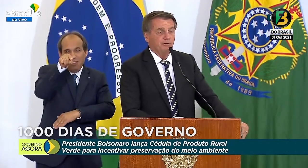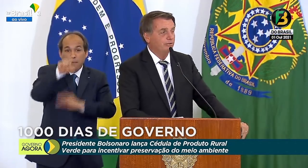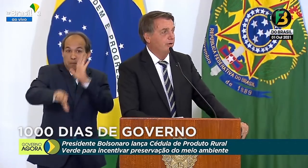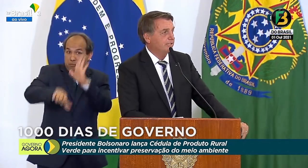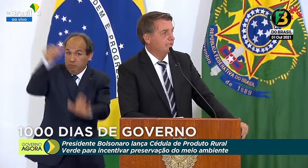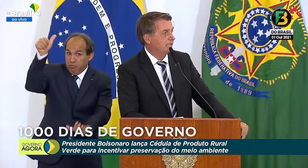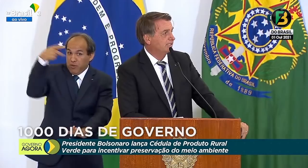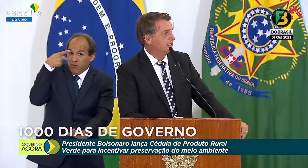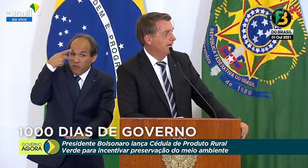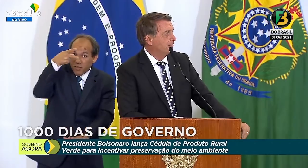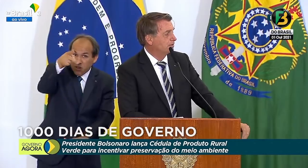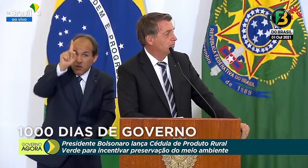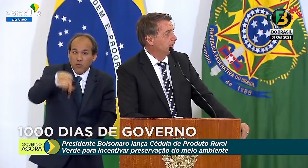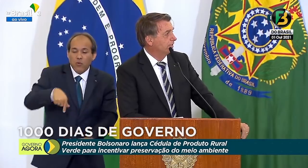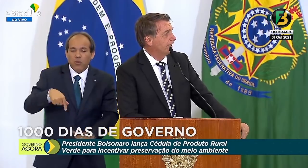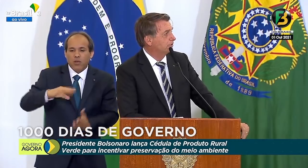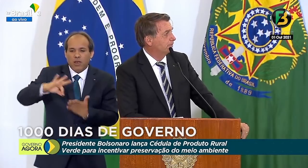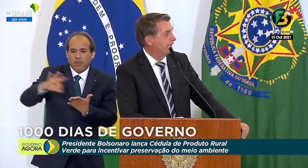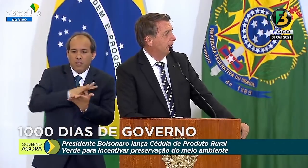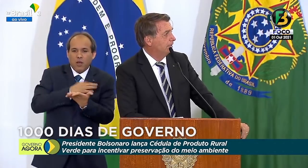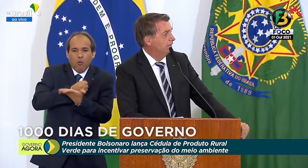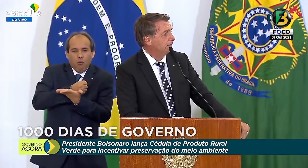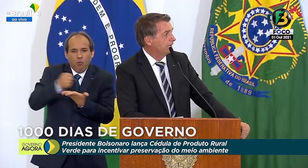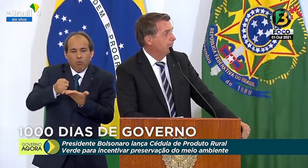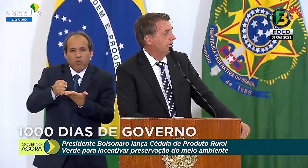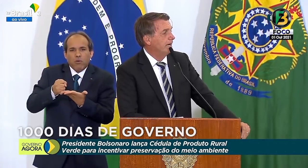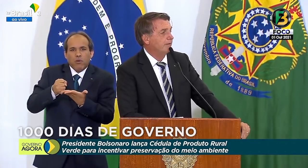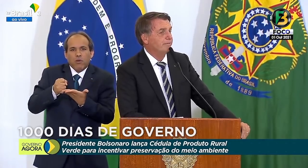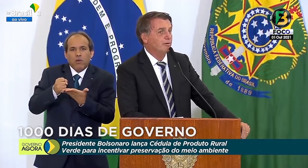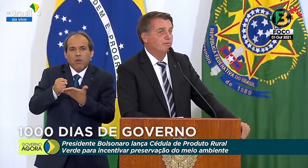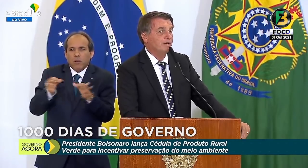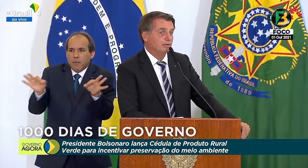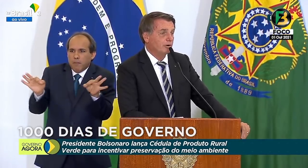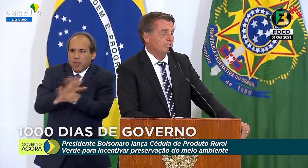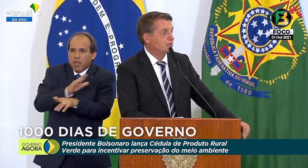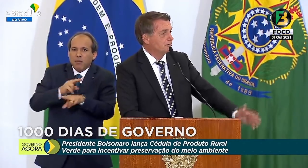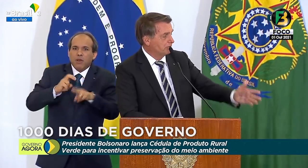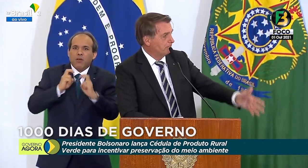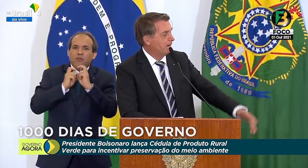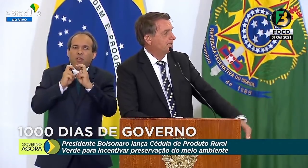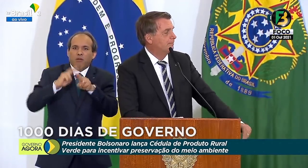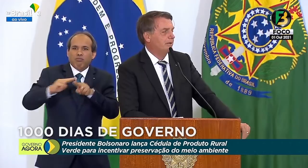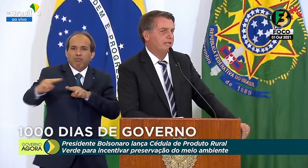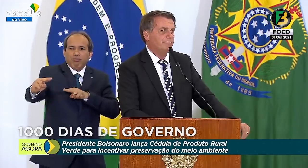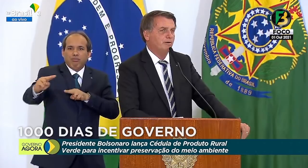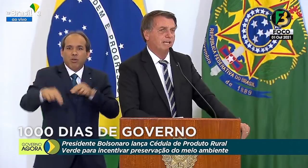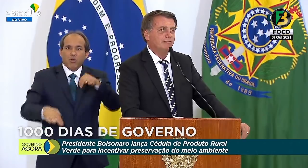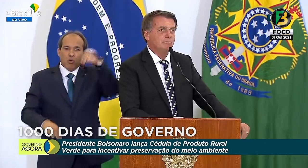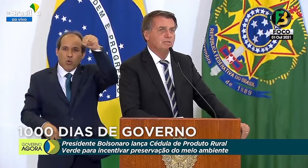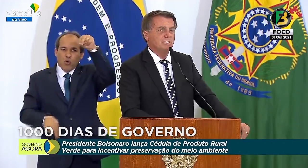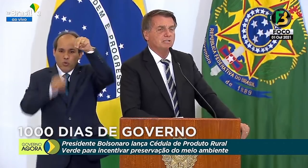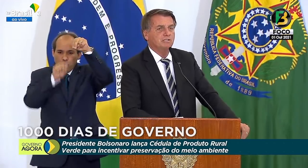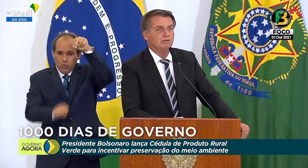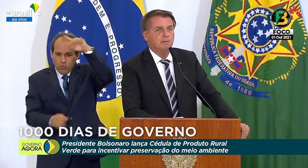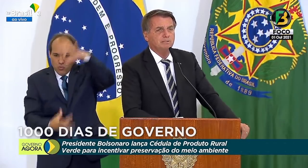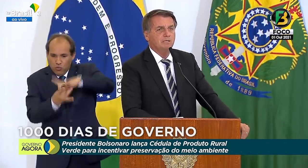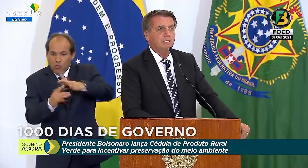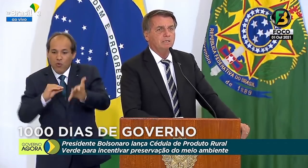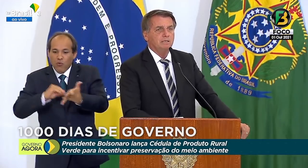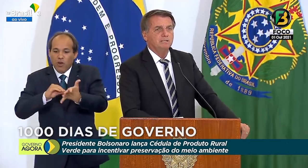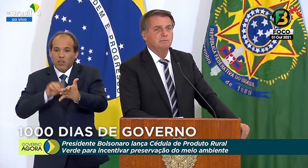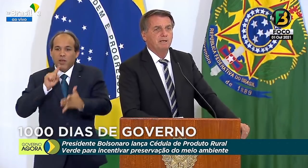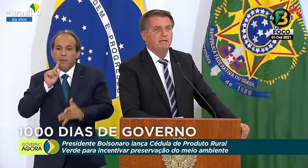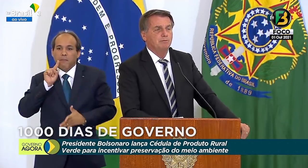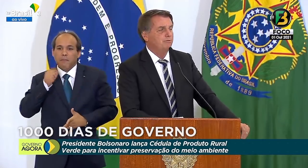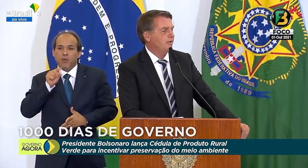foi nós aqui assinarmos um contrato para terminar a ferrovia Norte-Sul, que passa por aí, faltavam 1.500 quilômetros.